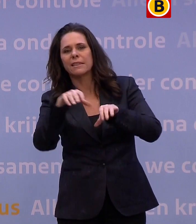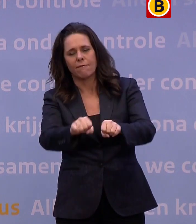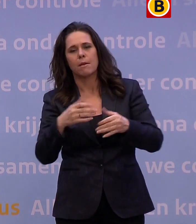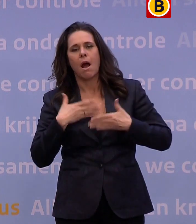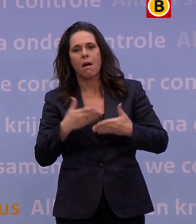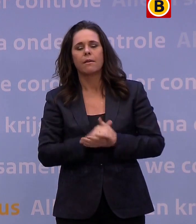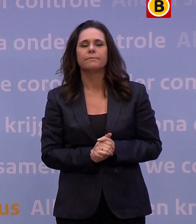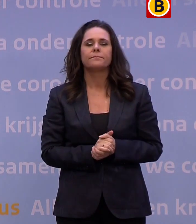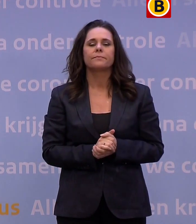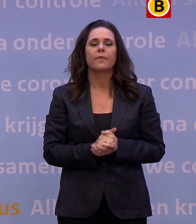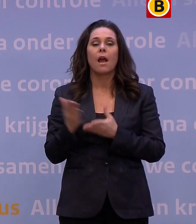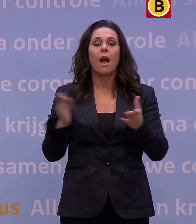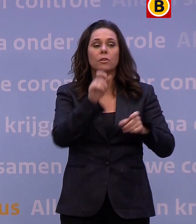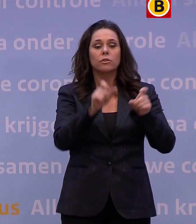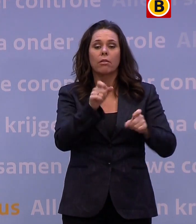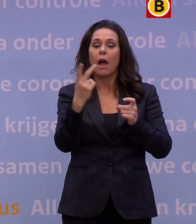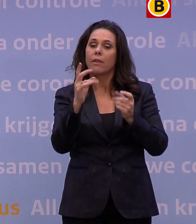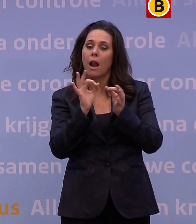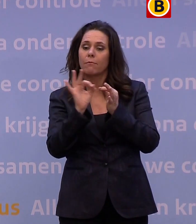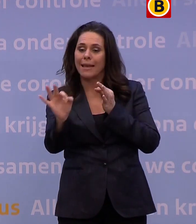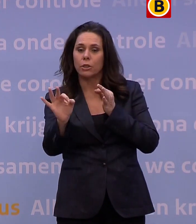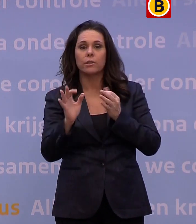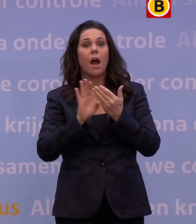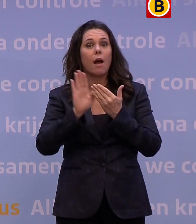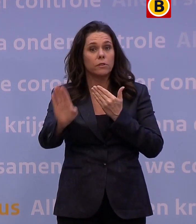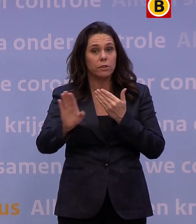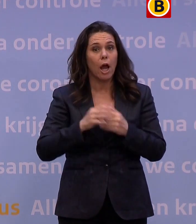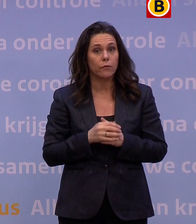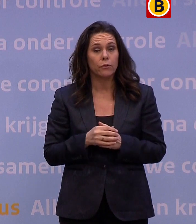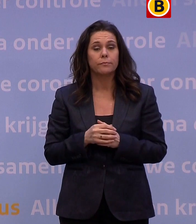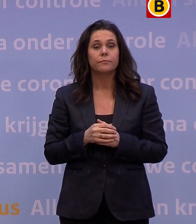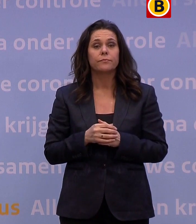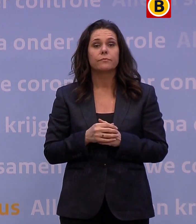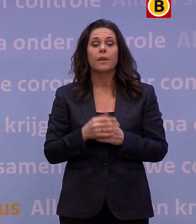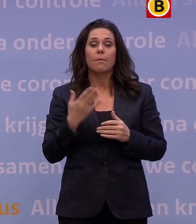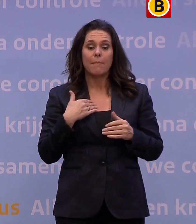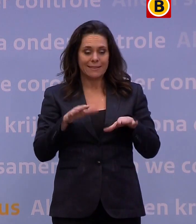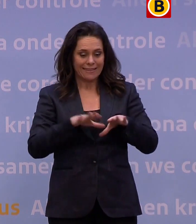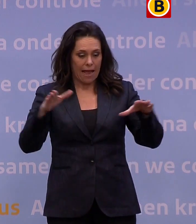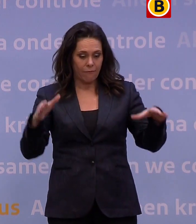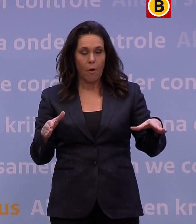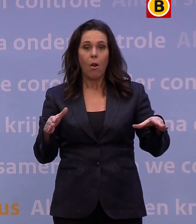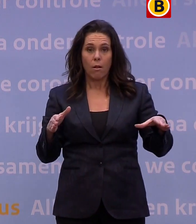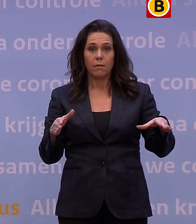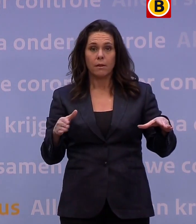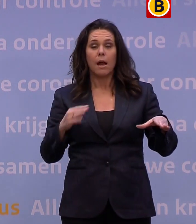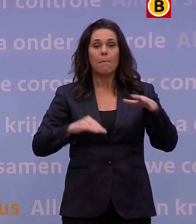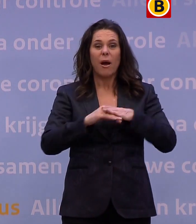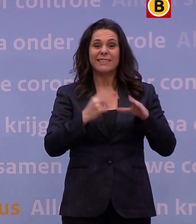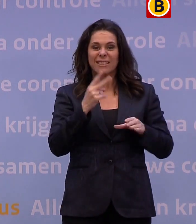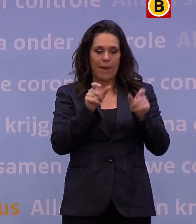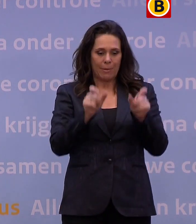Verder houden gasten anderhalve meter afstand van elkaar en zitten mensen met maximaal twee personen aan één tafel,